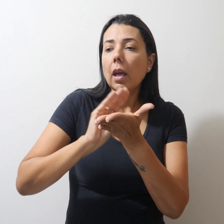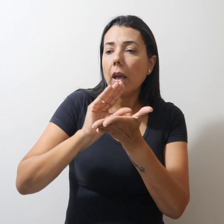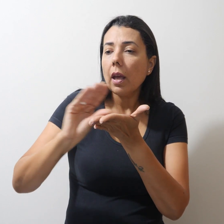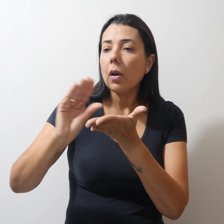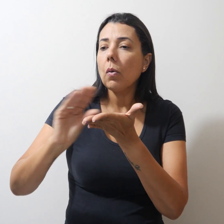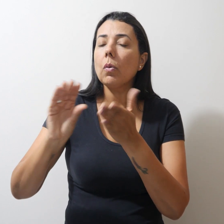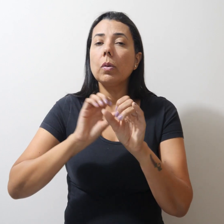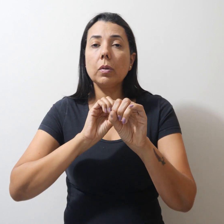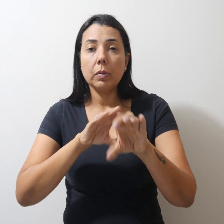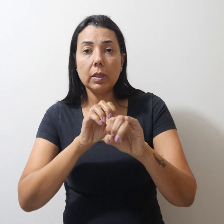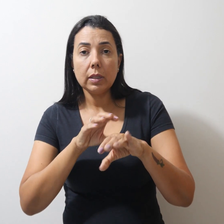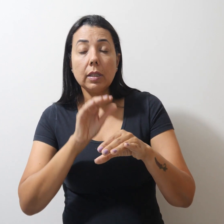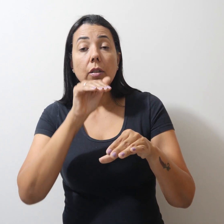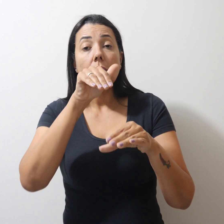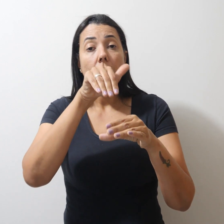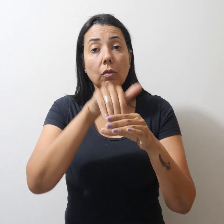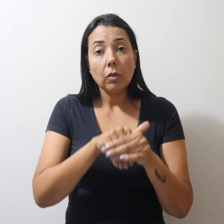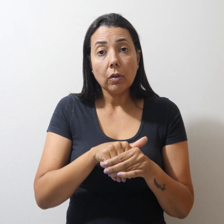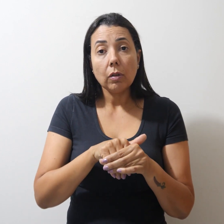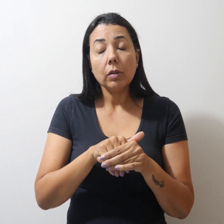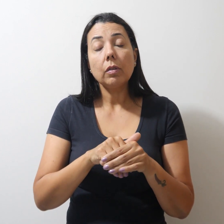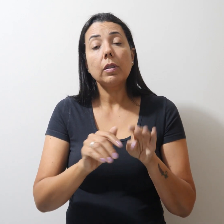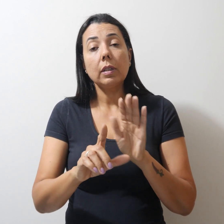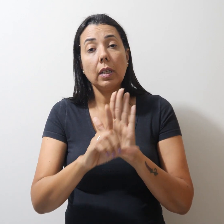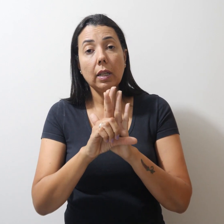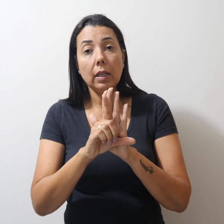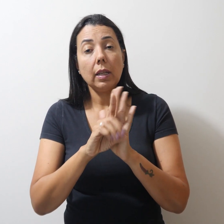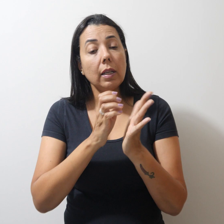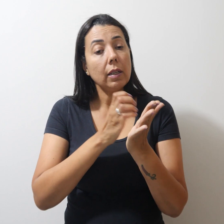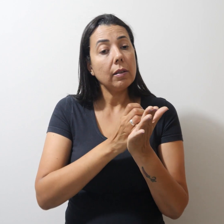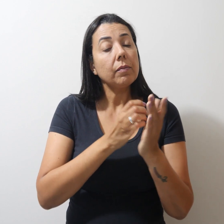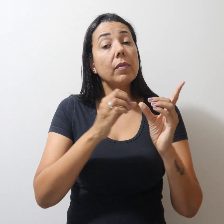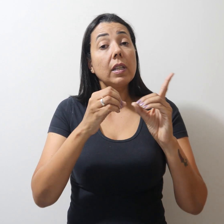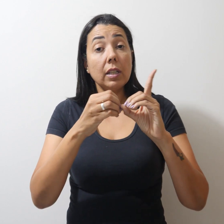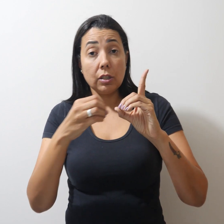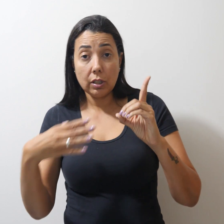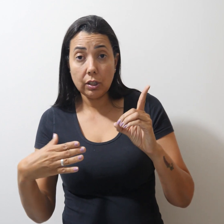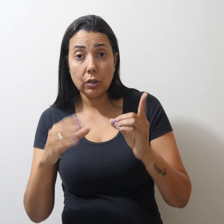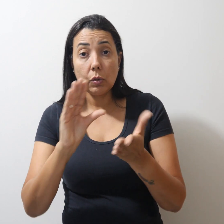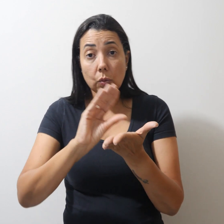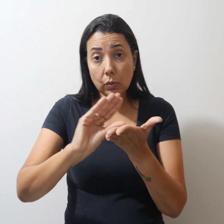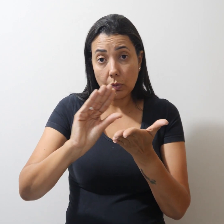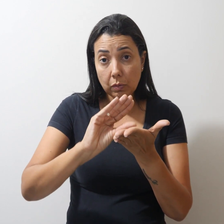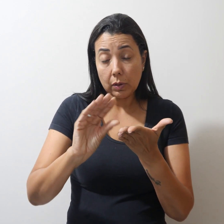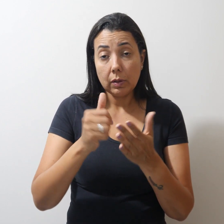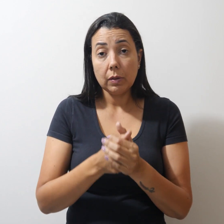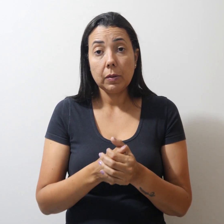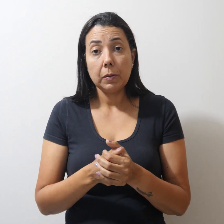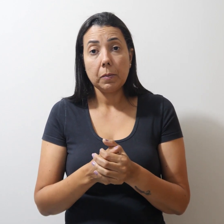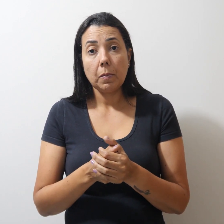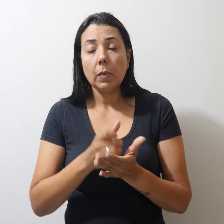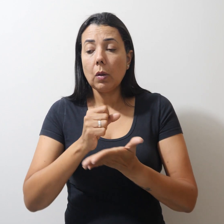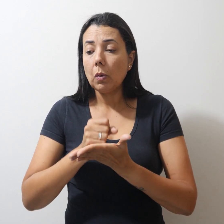educação na votação da Lei de Diretrizes Orçamentárias. A assessoria da